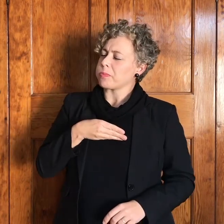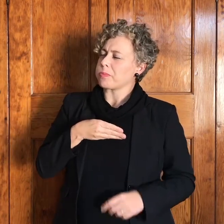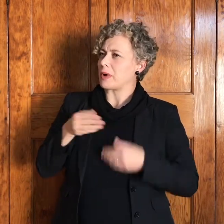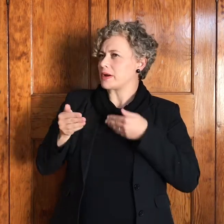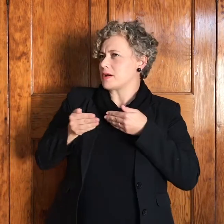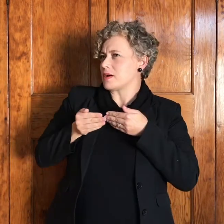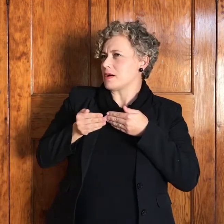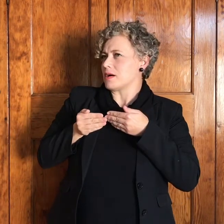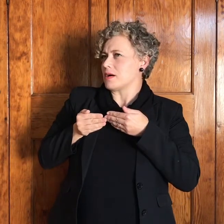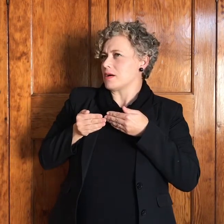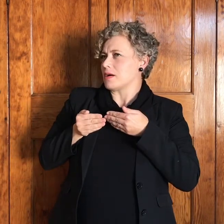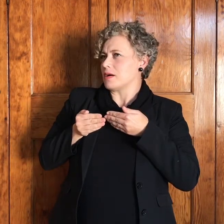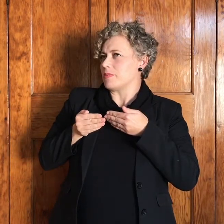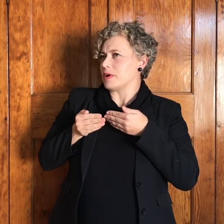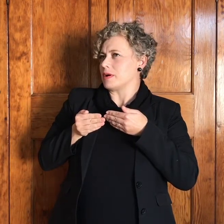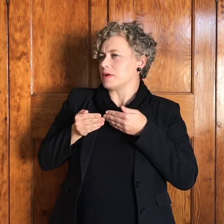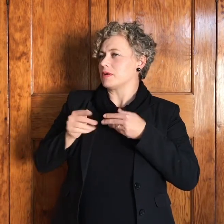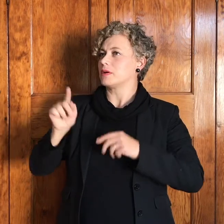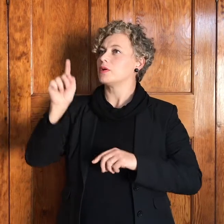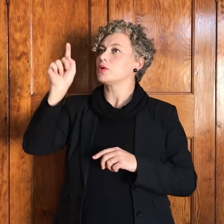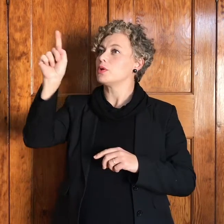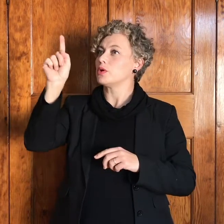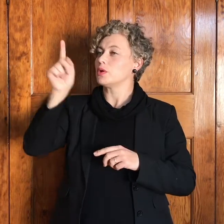verborge aanwezig deel U ons bestaan.